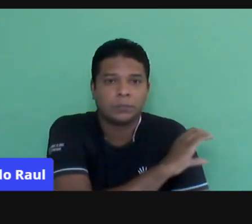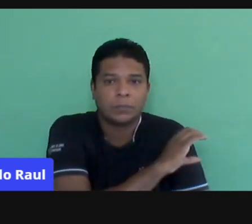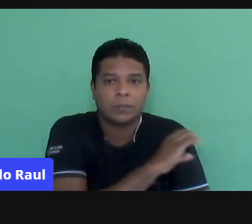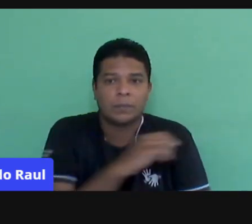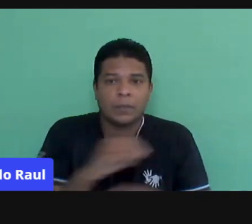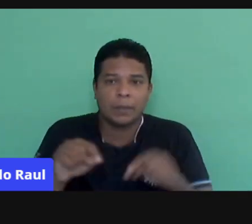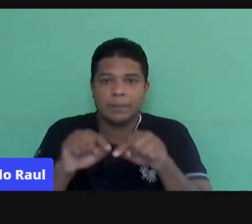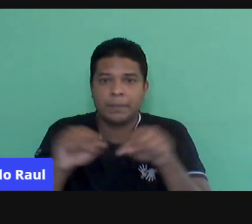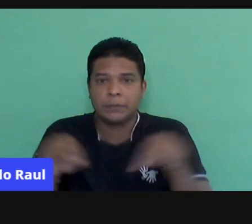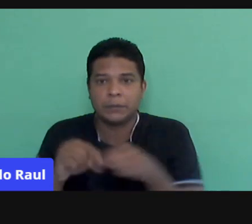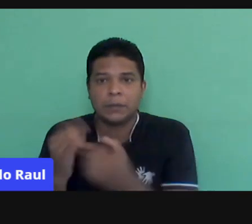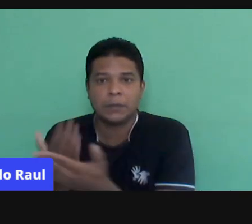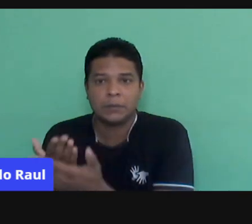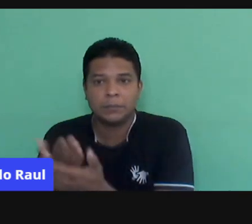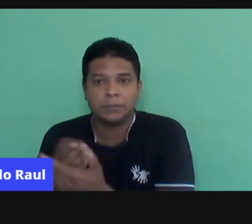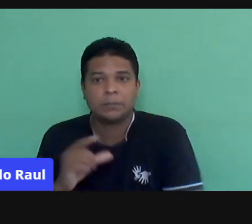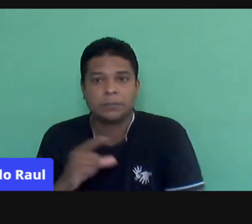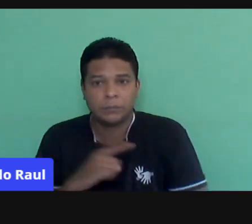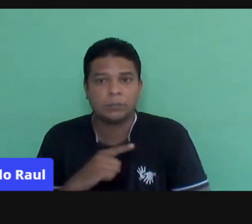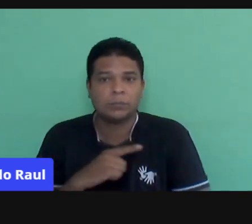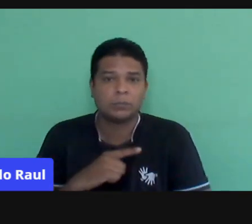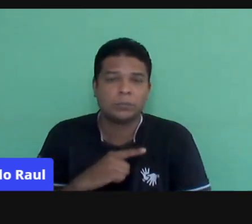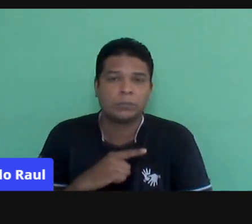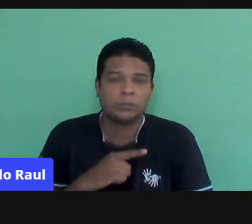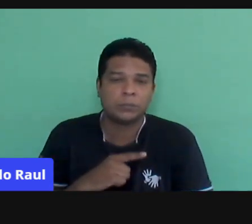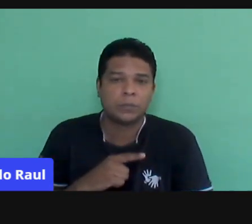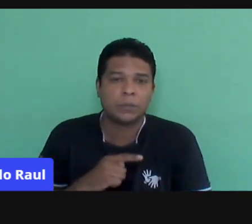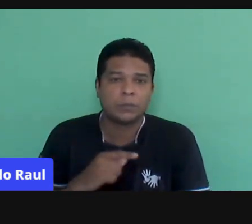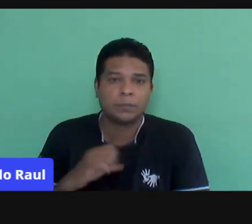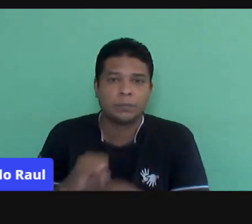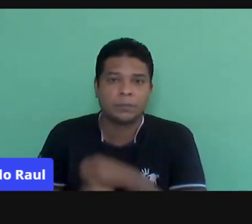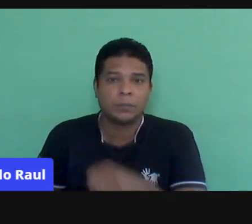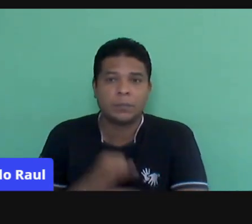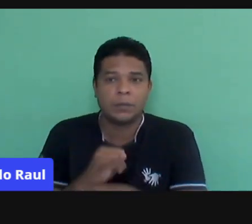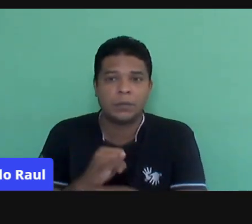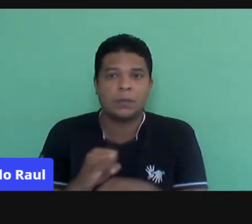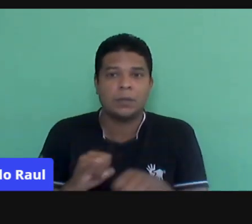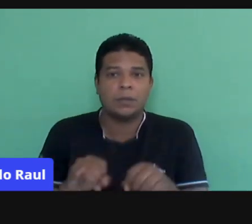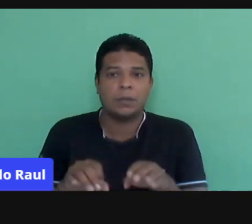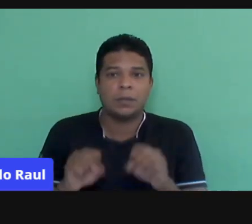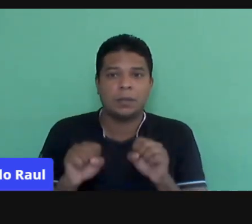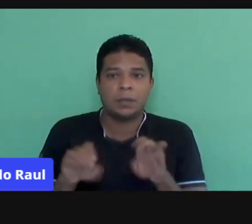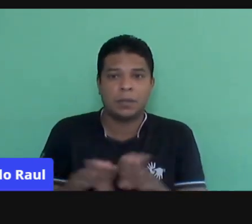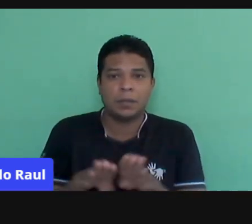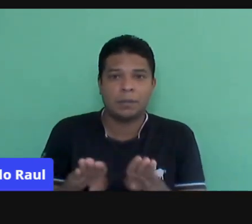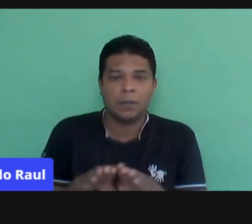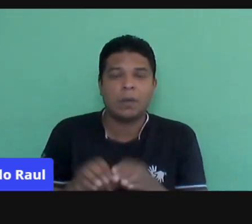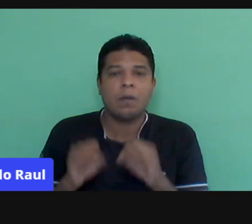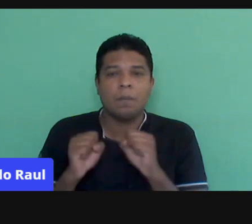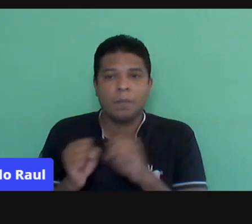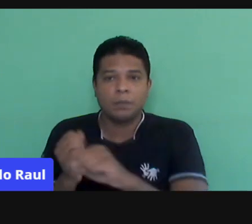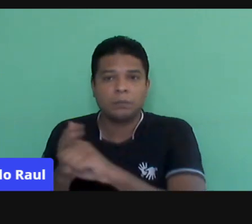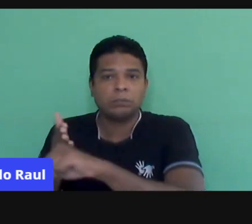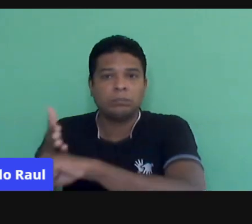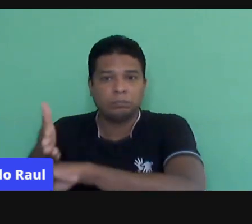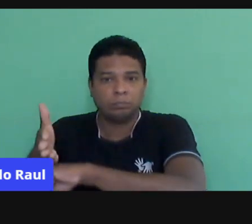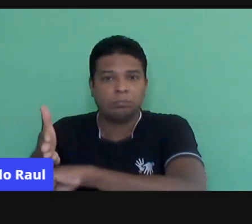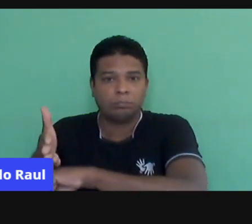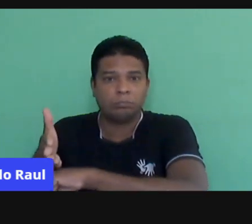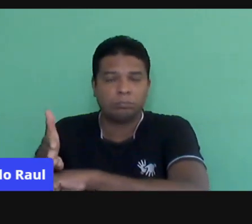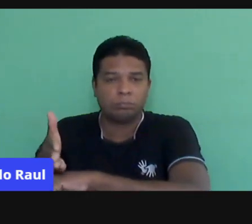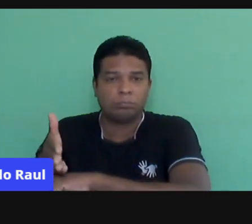minha sala de aula, mas que eu tenho disponível na internet também. Eu posso acessar esses materiais,